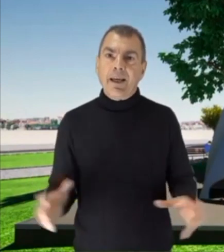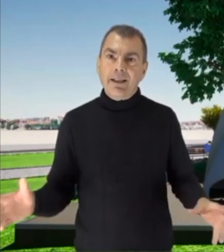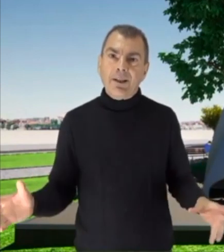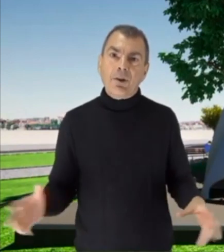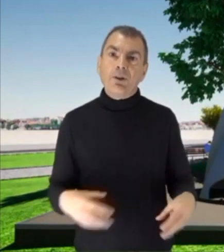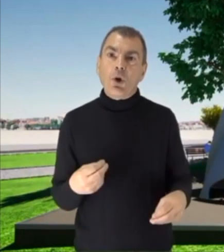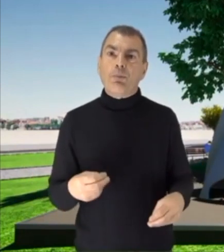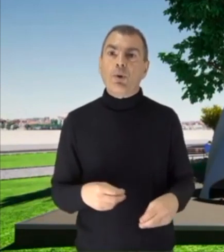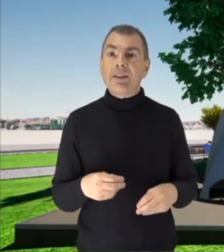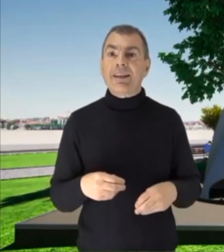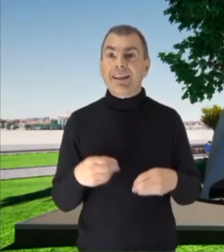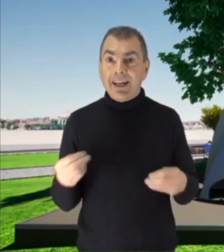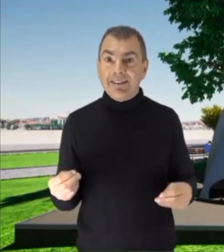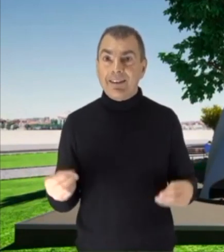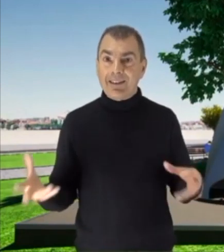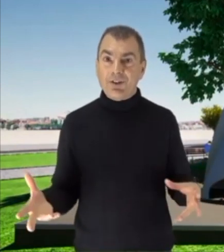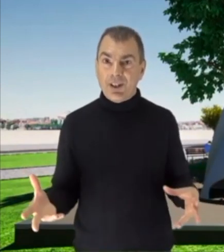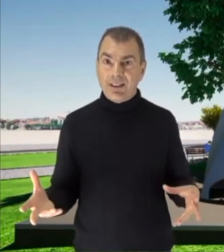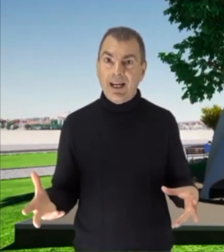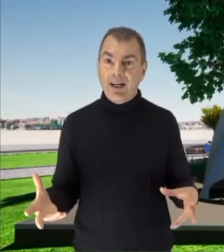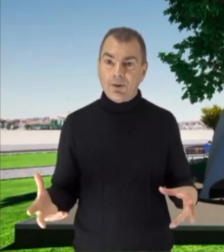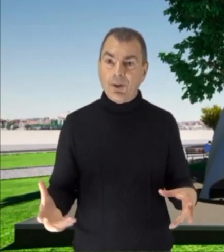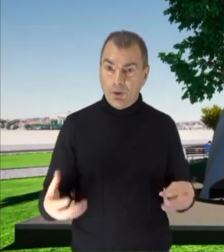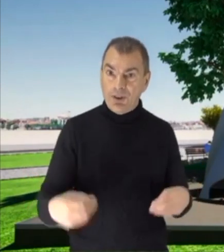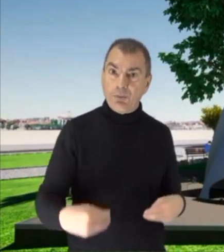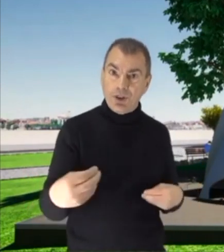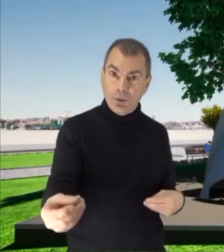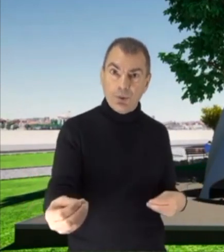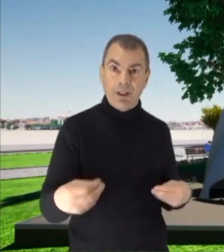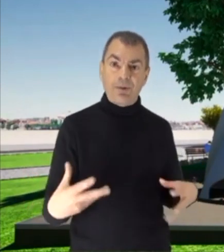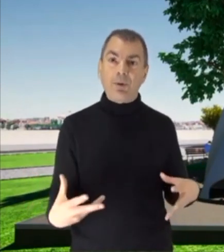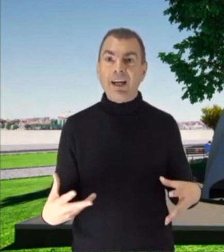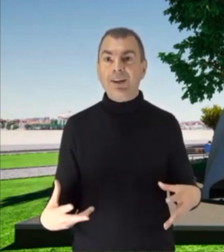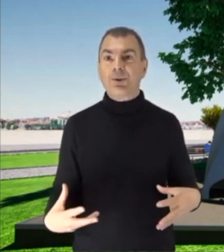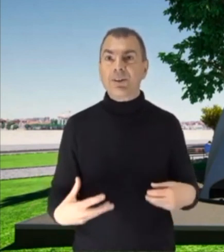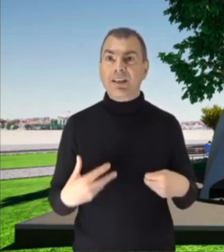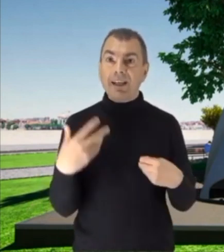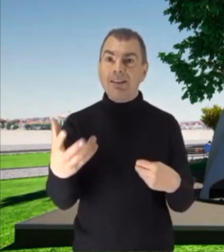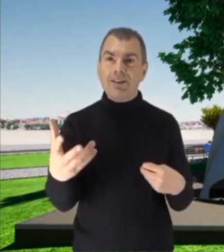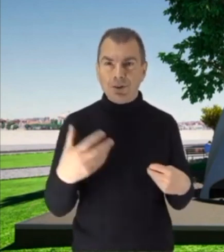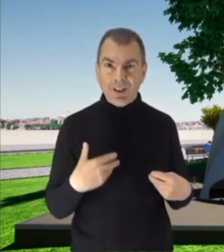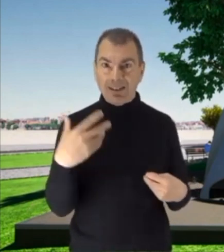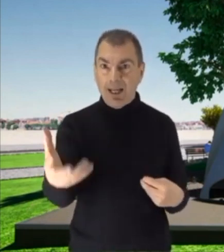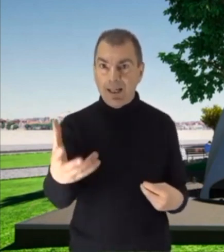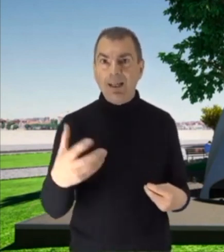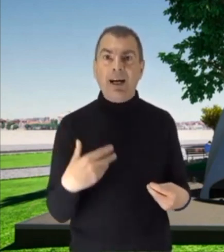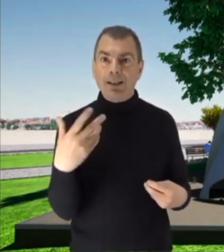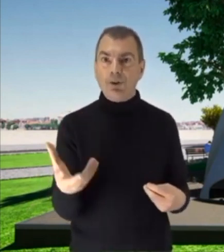Ed ecco che dopo questa grande sincerità, quando noi siamo seduti, abbiamo dato questa grande sincerità alle